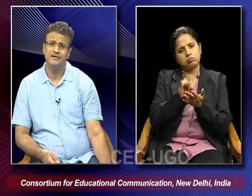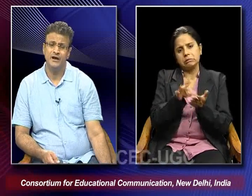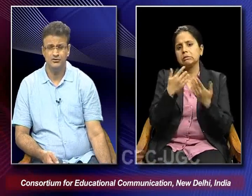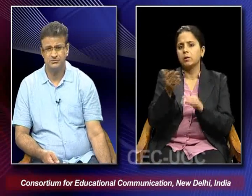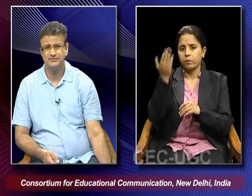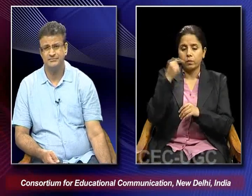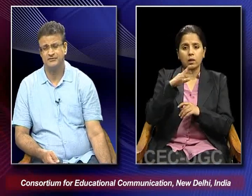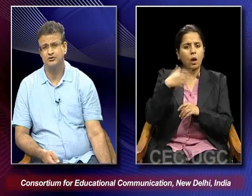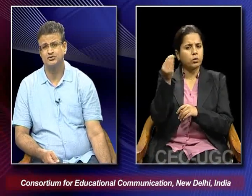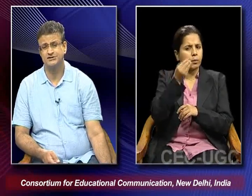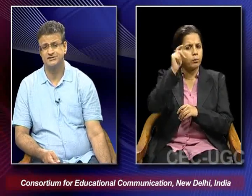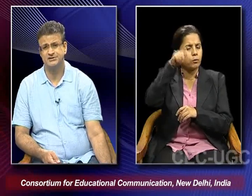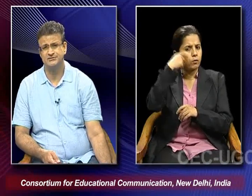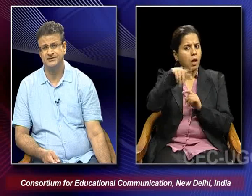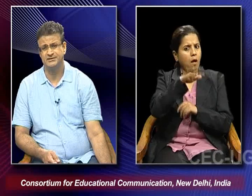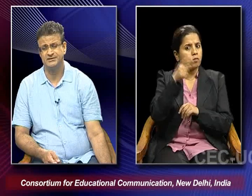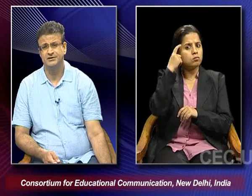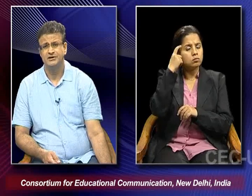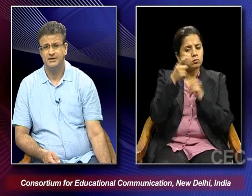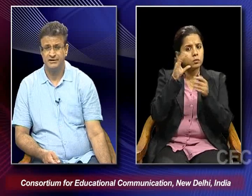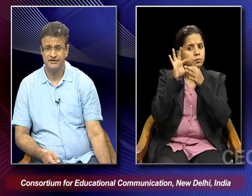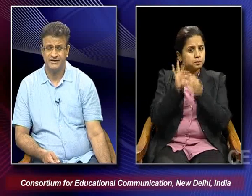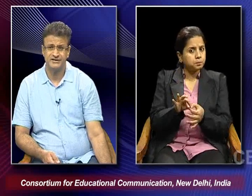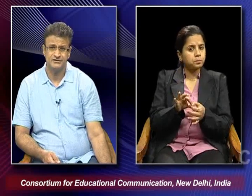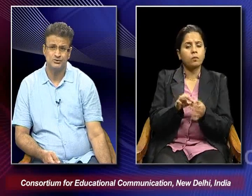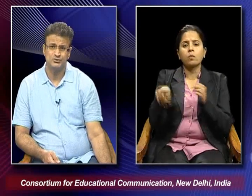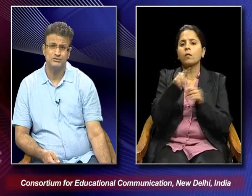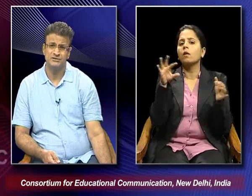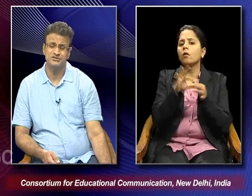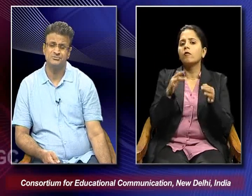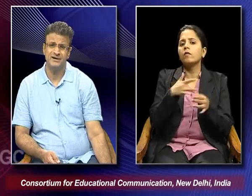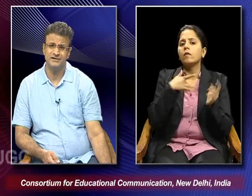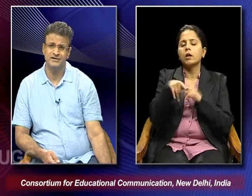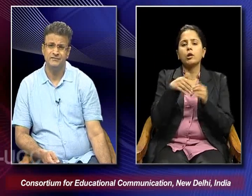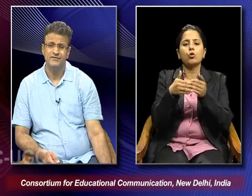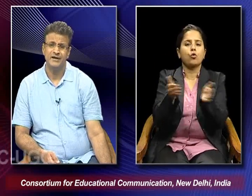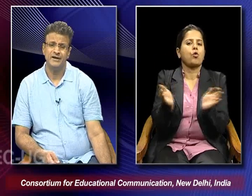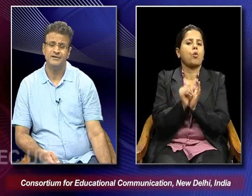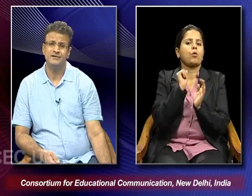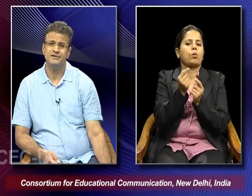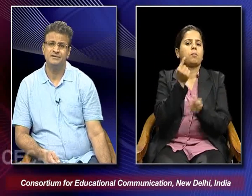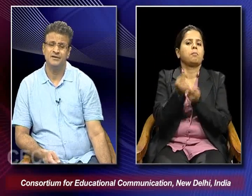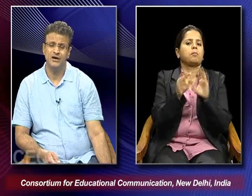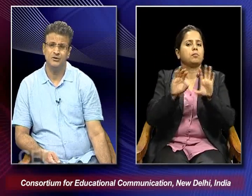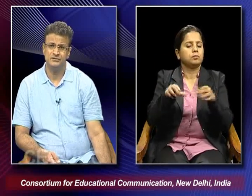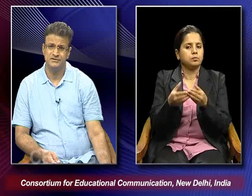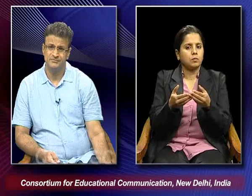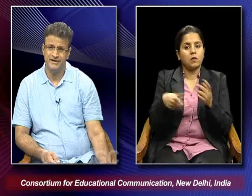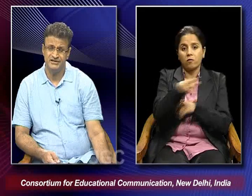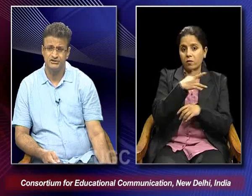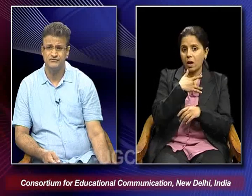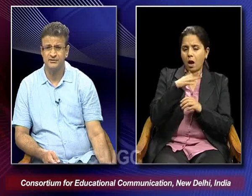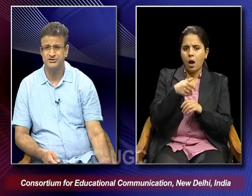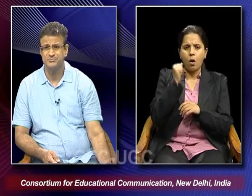And how some of them they were also concerned with the in a way connected to the communist party and the how the